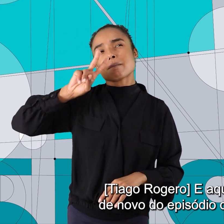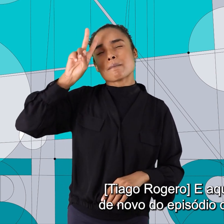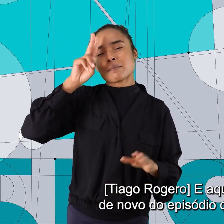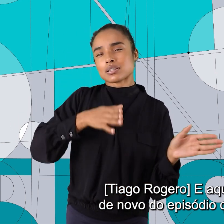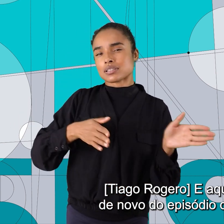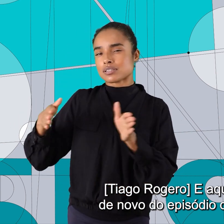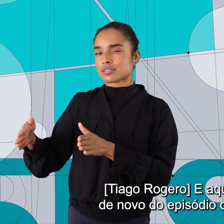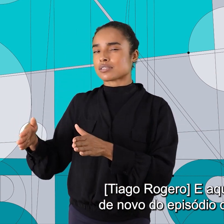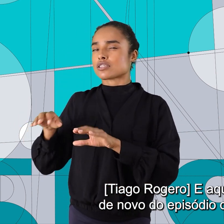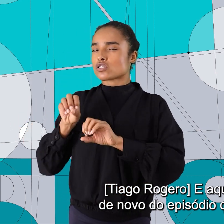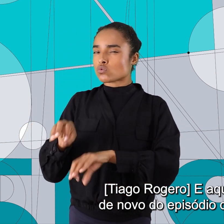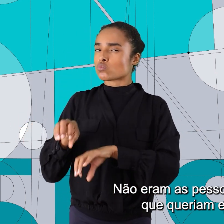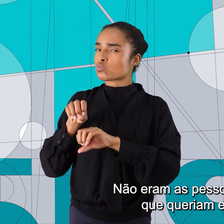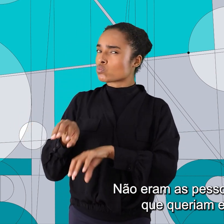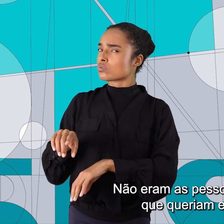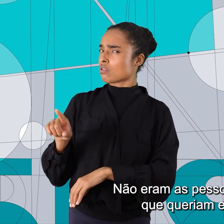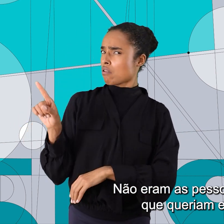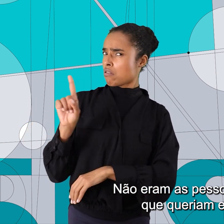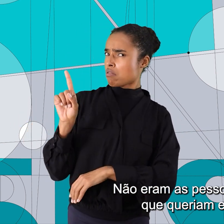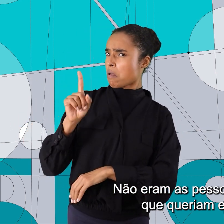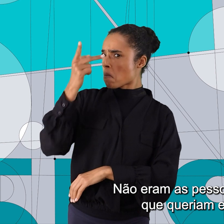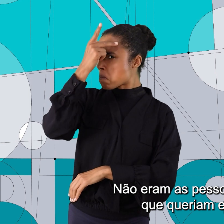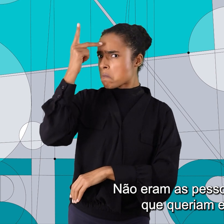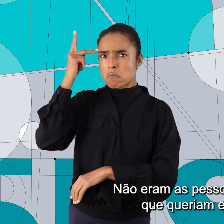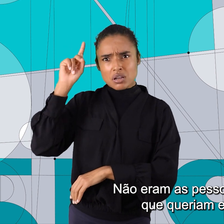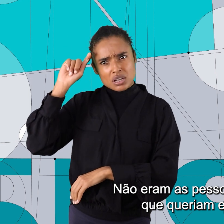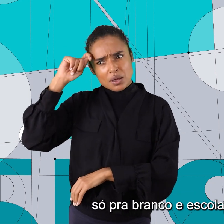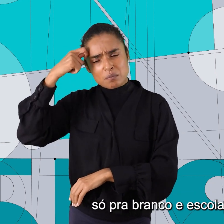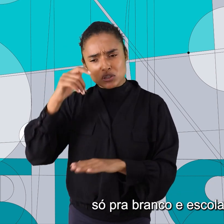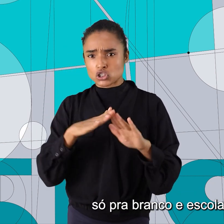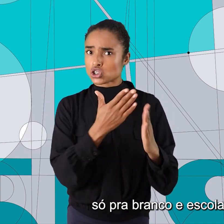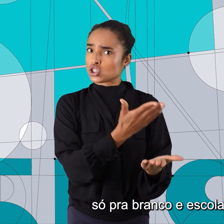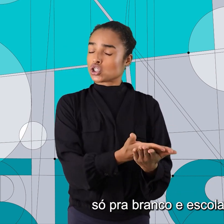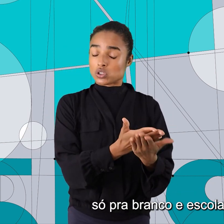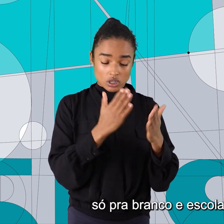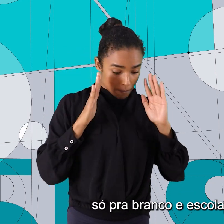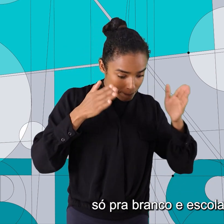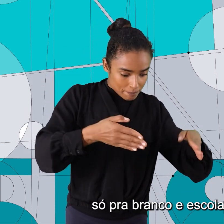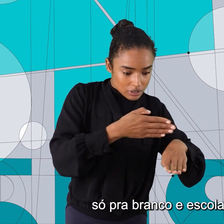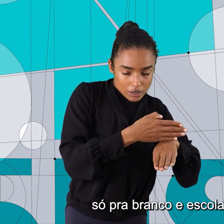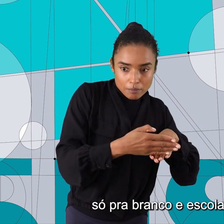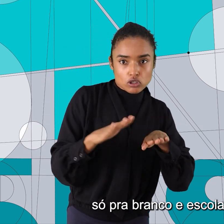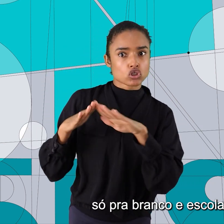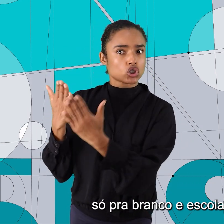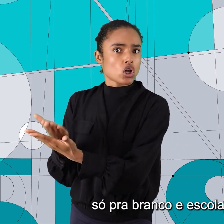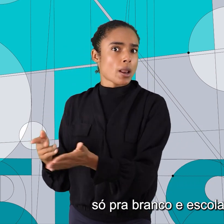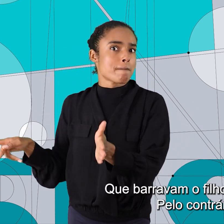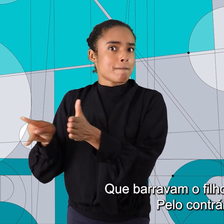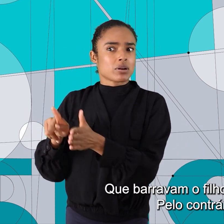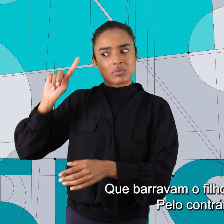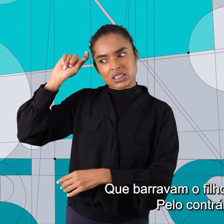episódio de educação. Não eram as pessoas negras que queriam escola só pra branco e escola só pra negro,